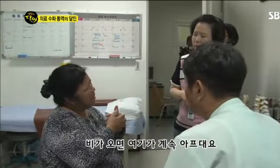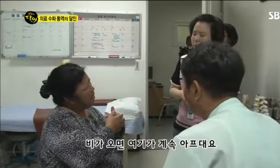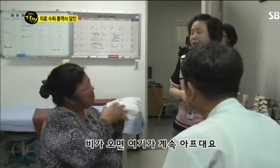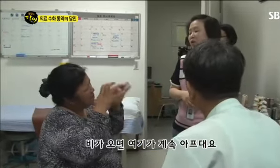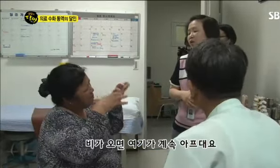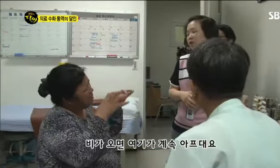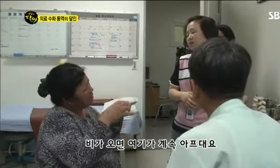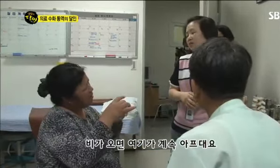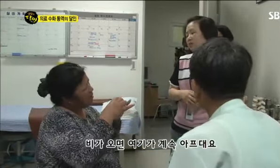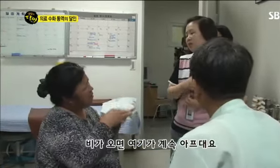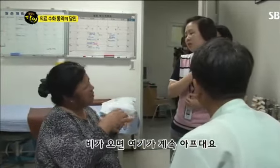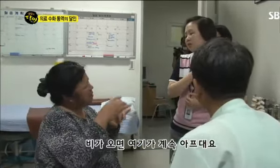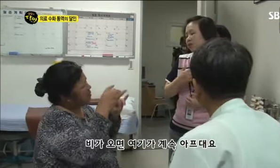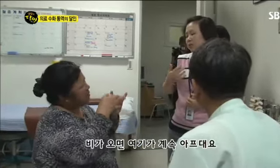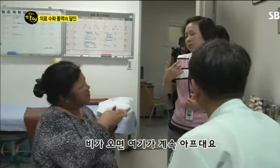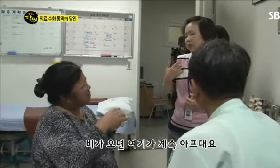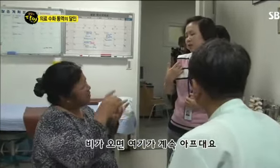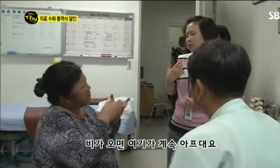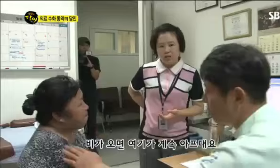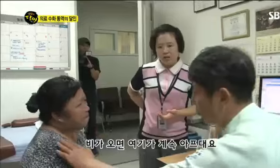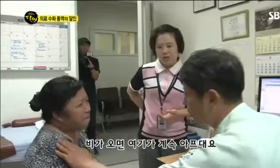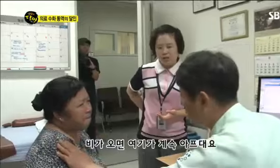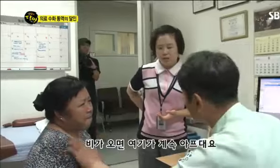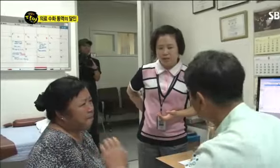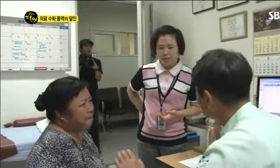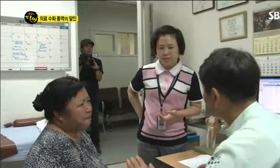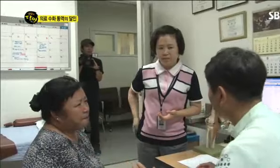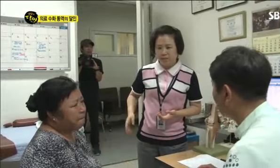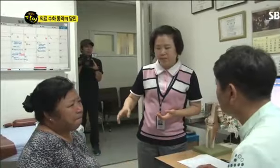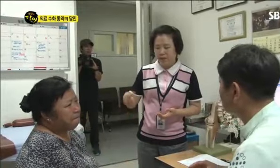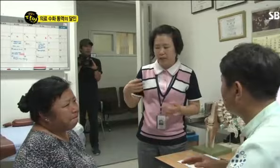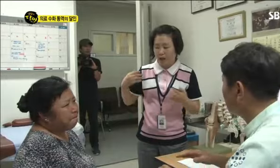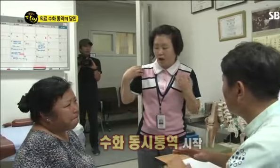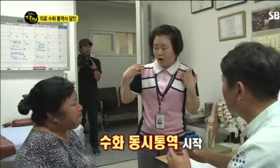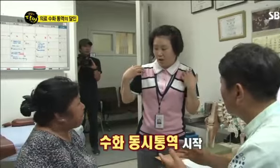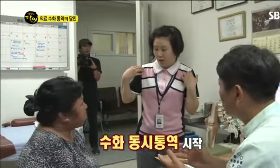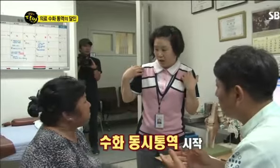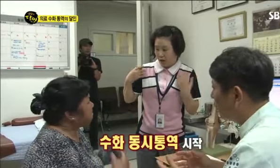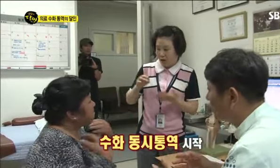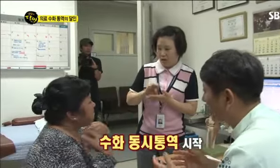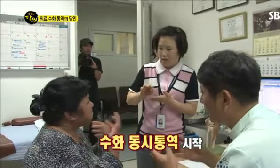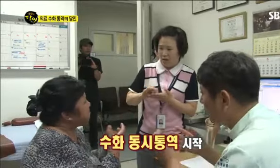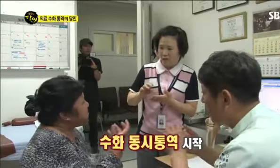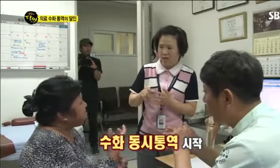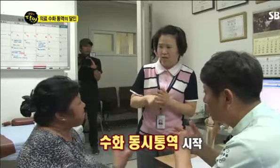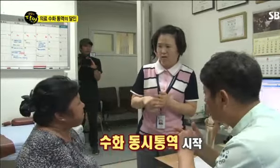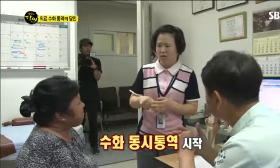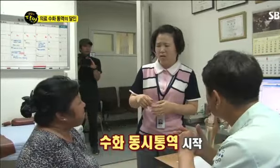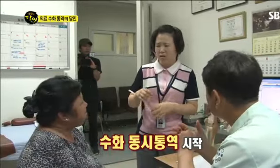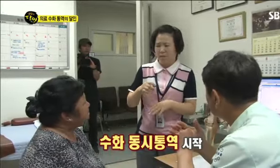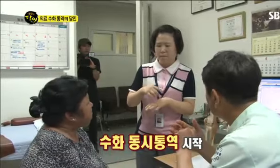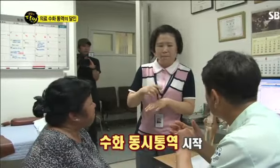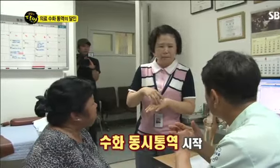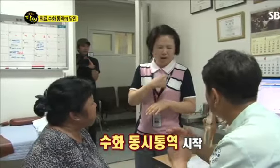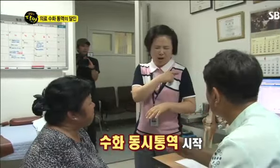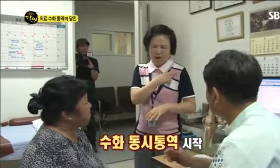비가 가장, 여기가 되게 아픈데요. 어깨를 쓸 때, 쓸 때 어깨가 뼈가 알아서 부딪히는 그런